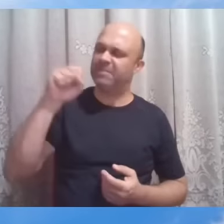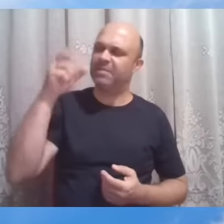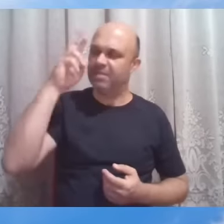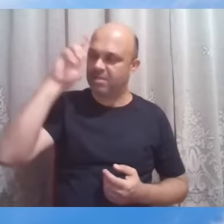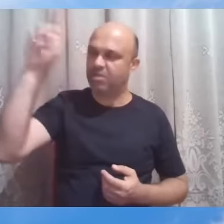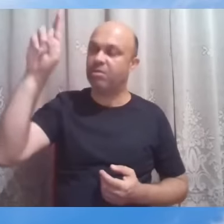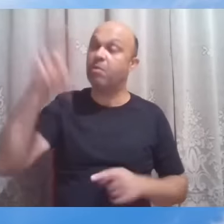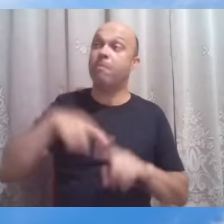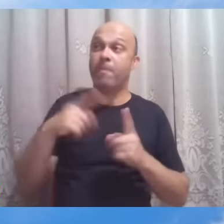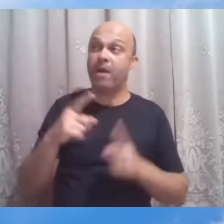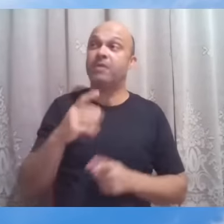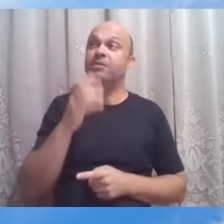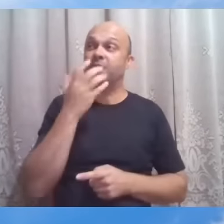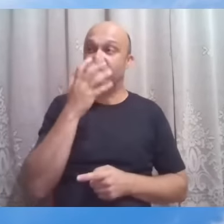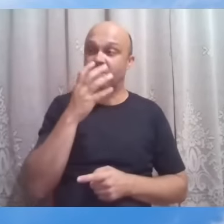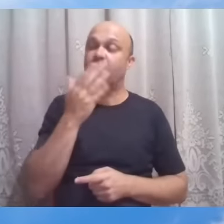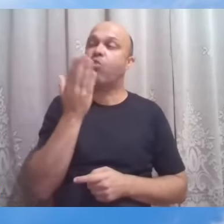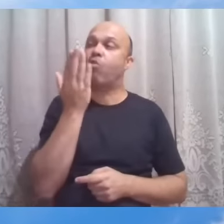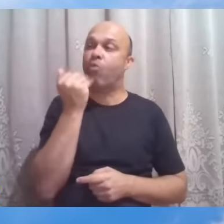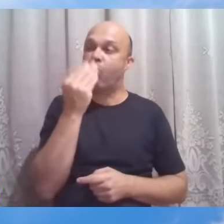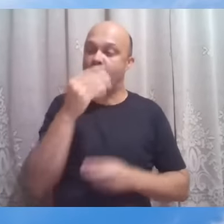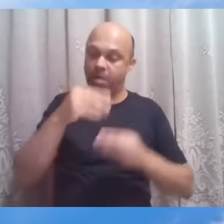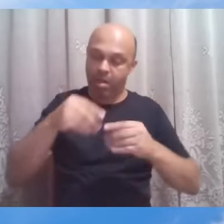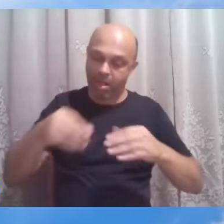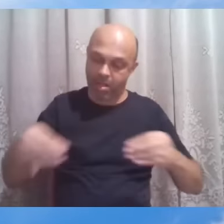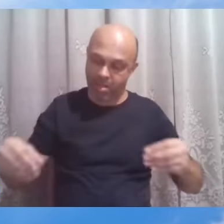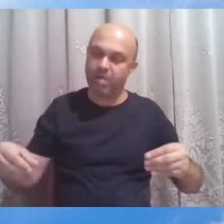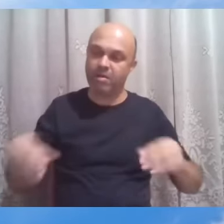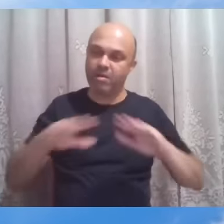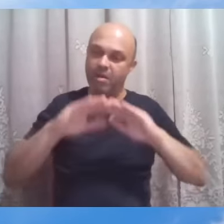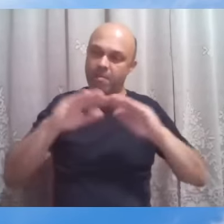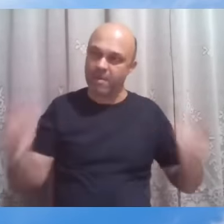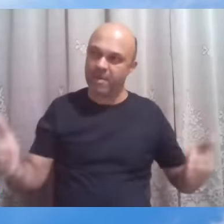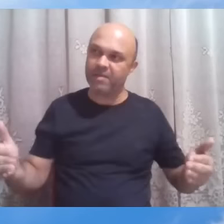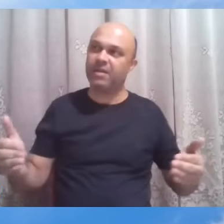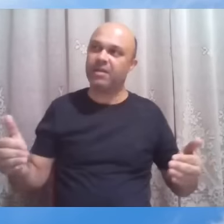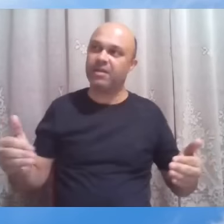também os cachorrinhos comem das migalhas que caem da mesa dos seus senhores.